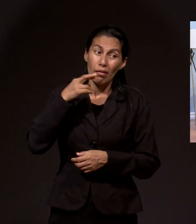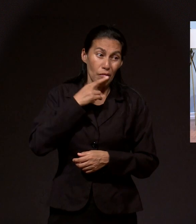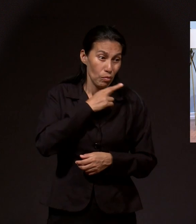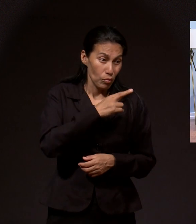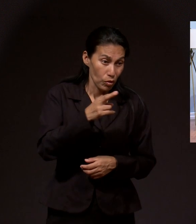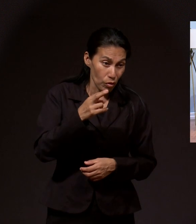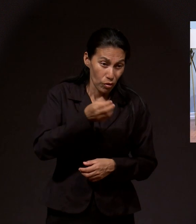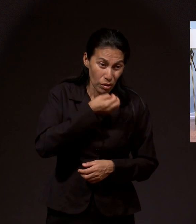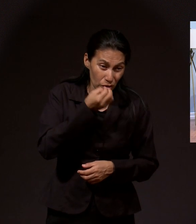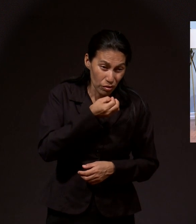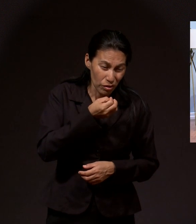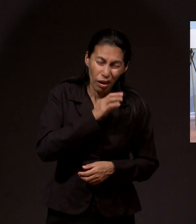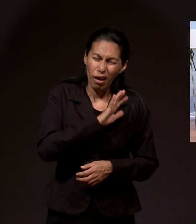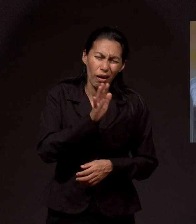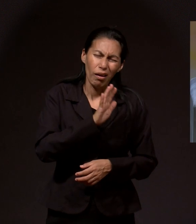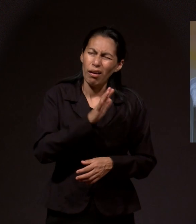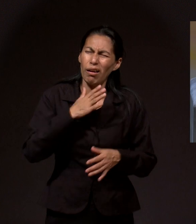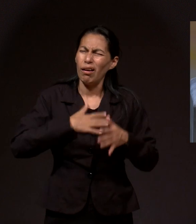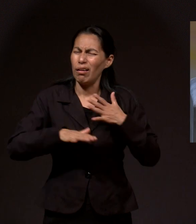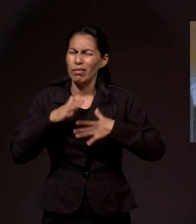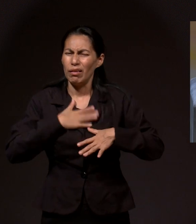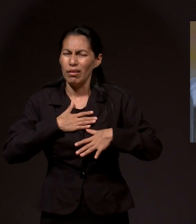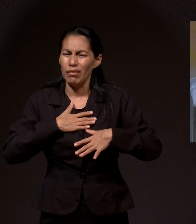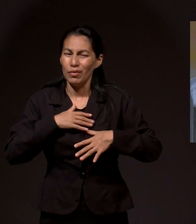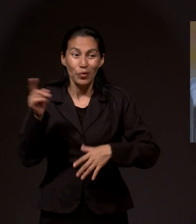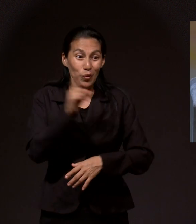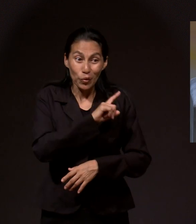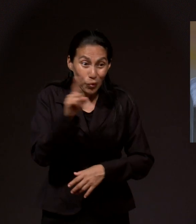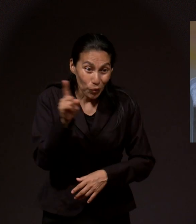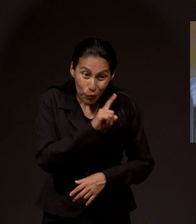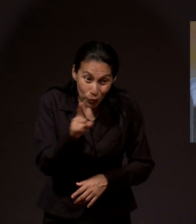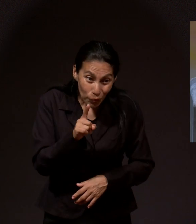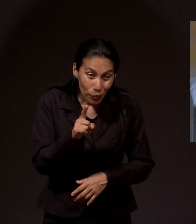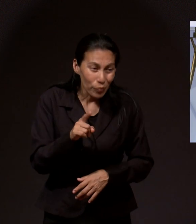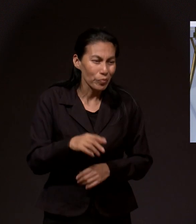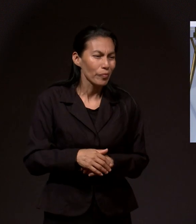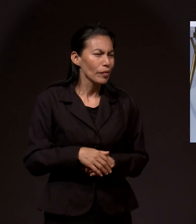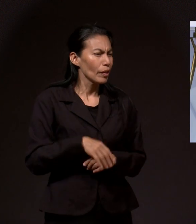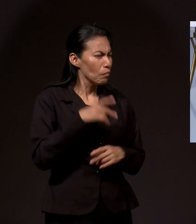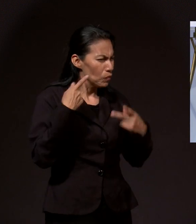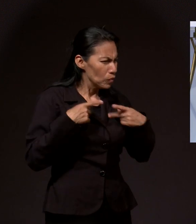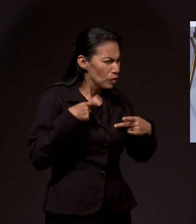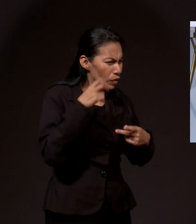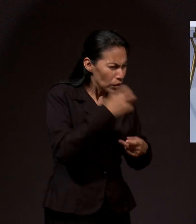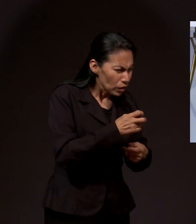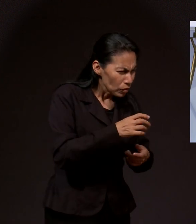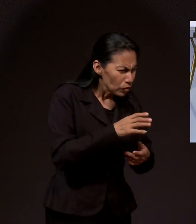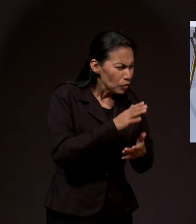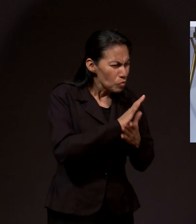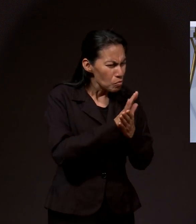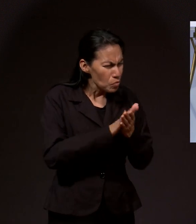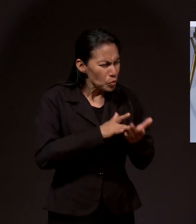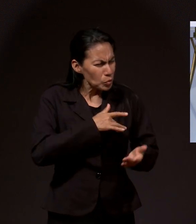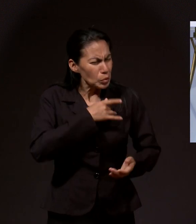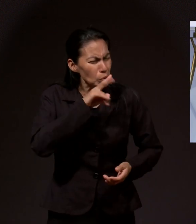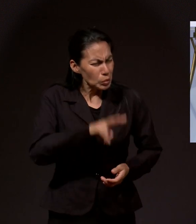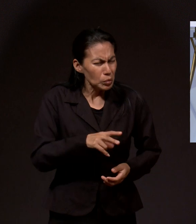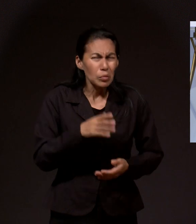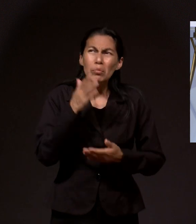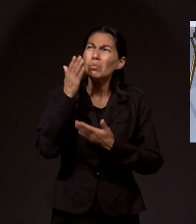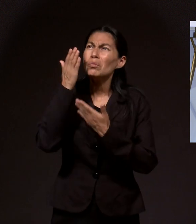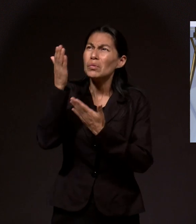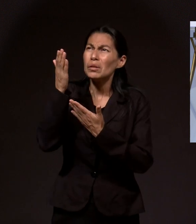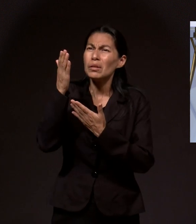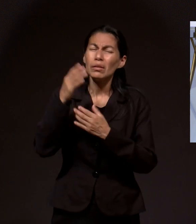nunca se cansa de contestar las oraciones de su pueblo. De aquellos que le invocan, que de veras le invocan de